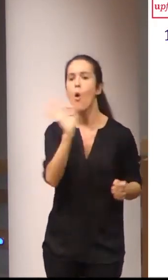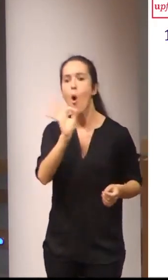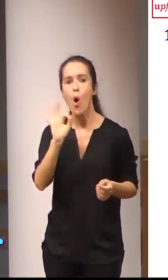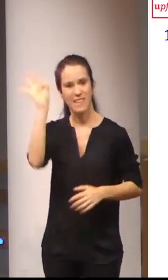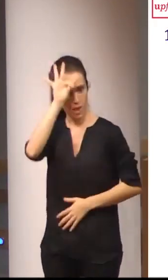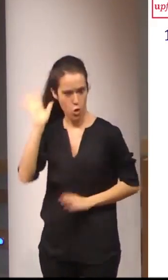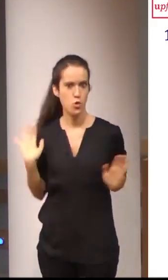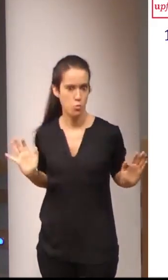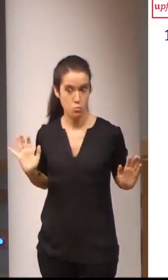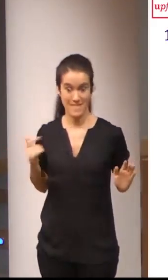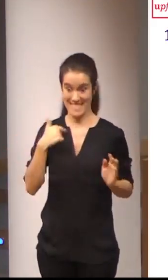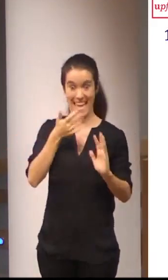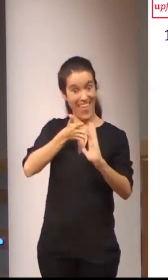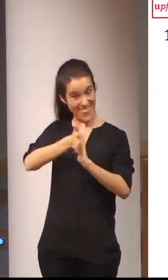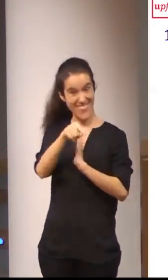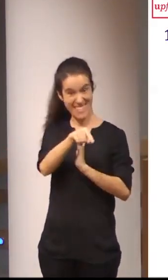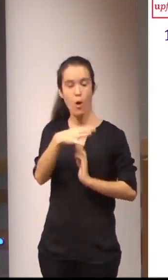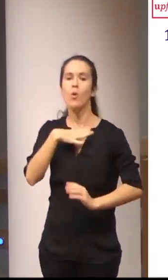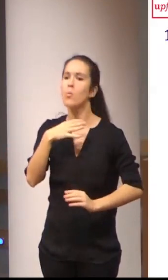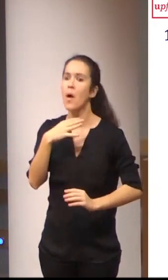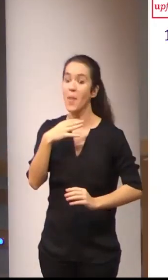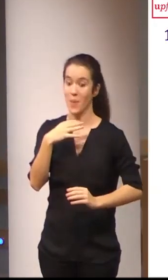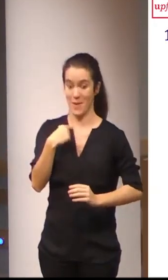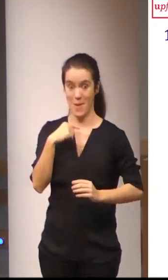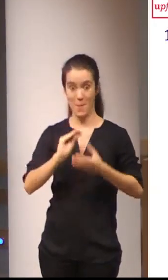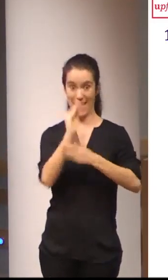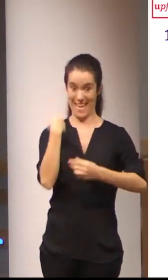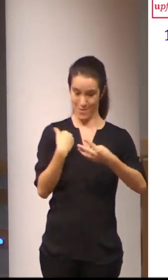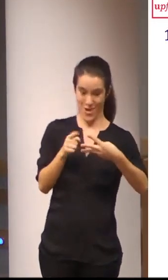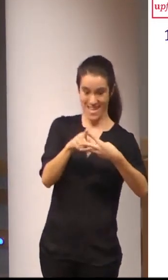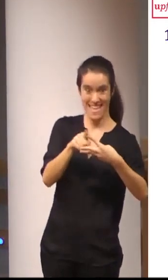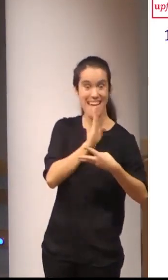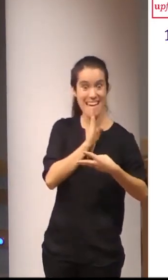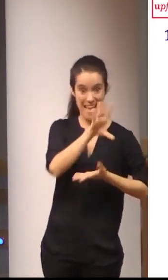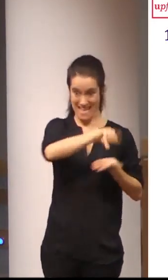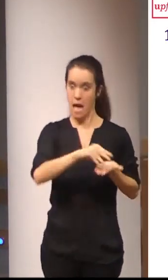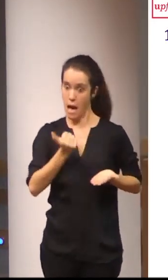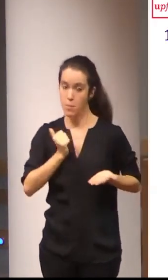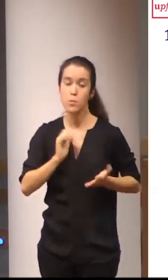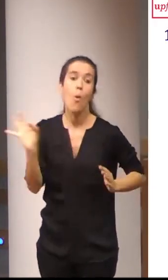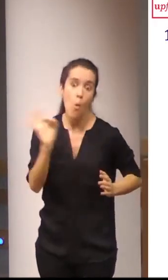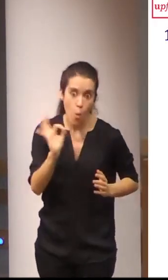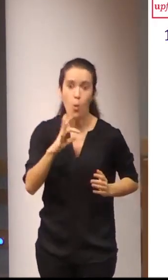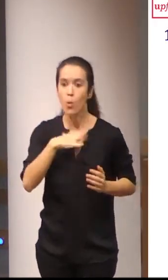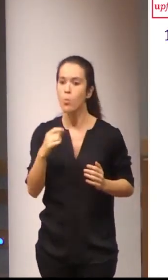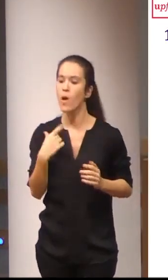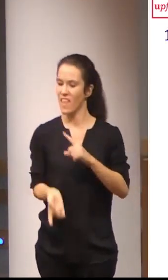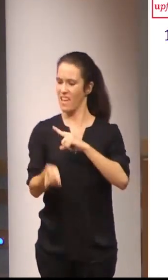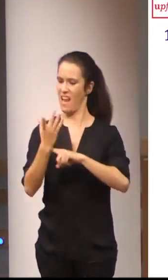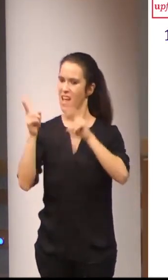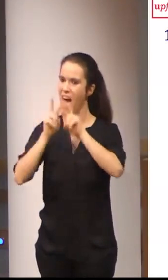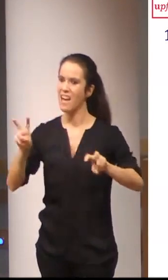e esta descripción pode utilizar os materiales derivados da documentación ou bien pode crear análisis e